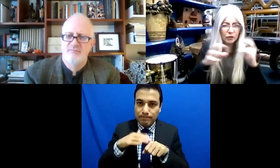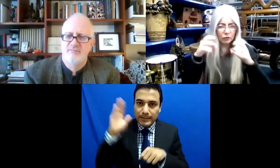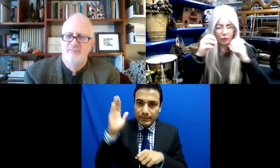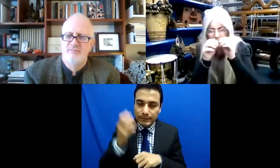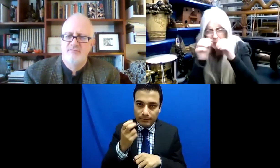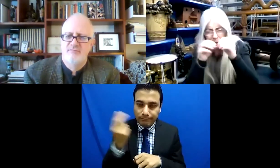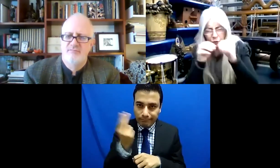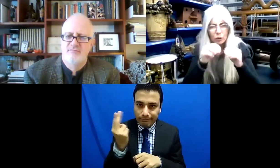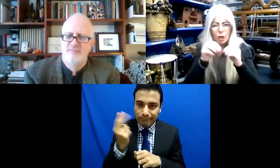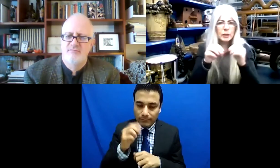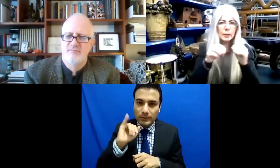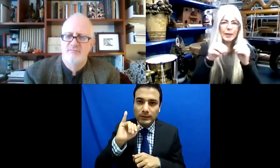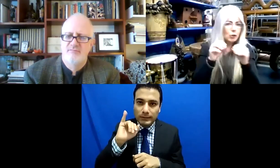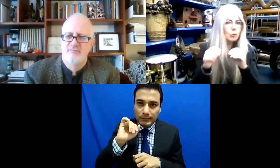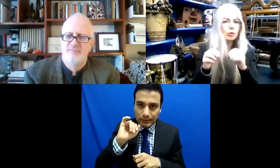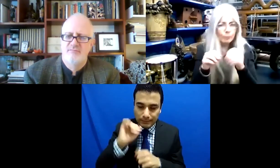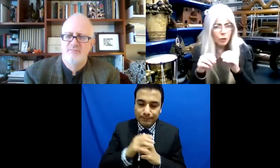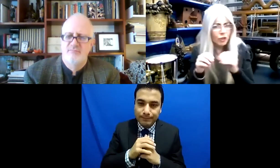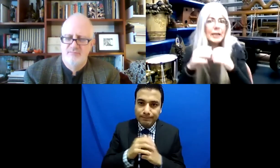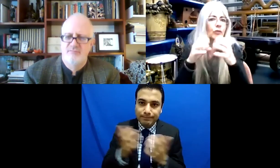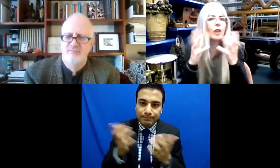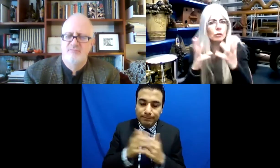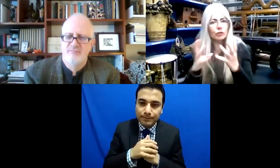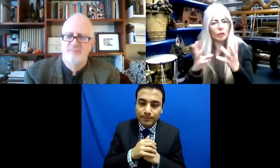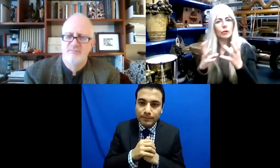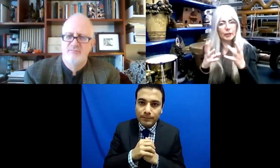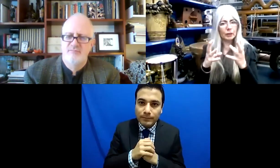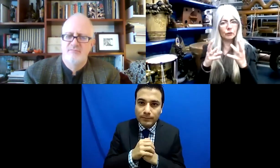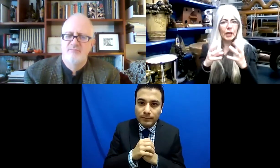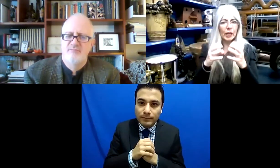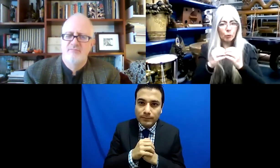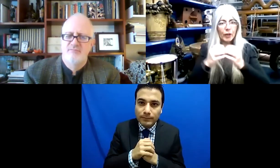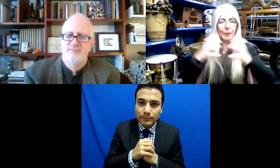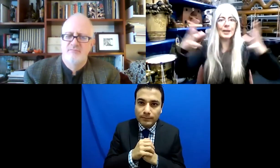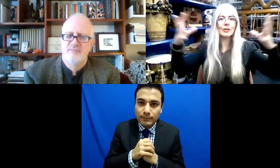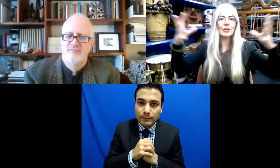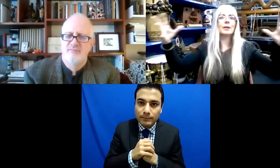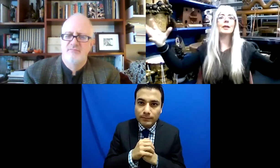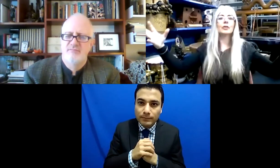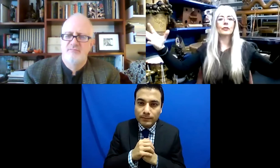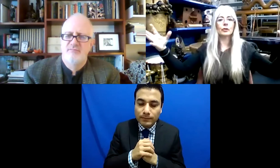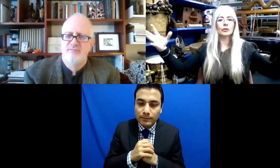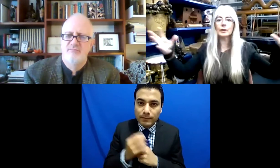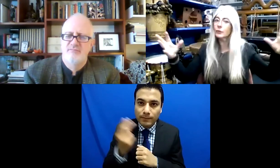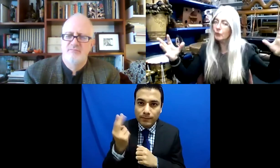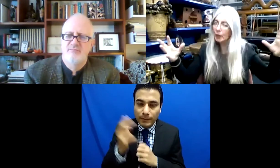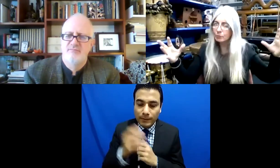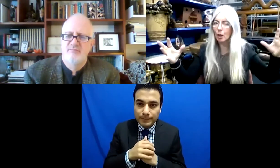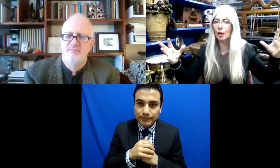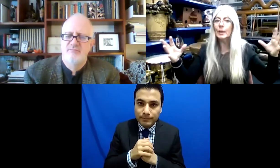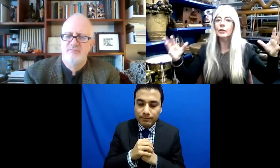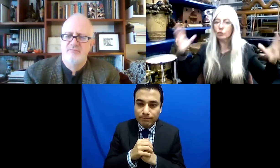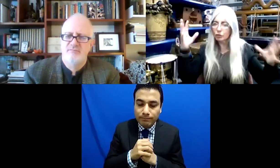importan los detalles, importa la minucia, cosas sutiles